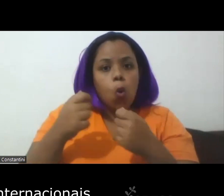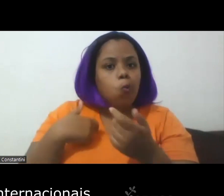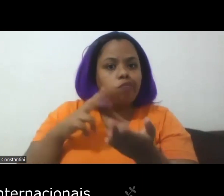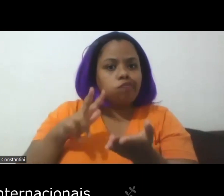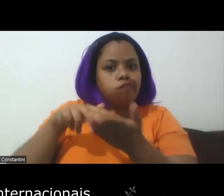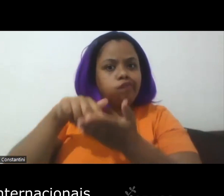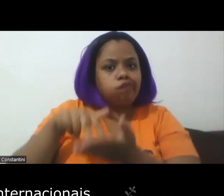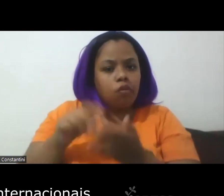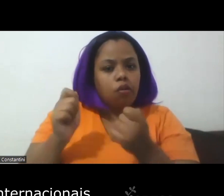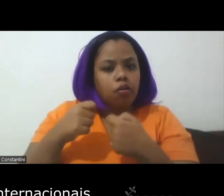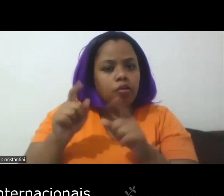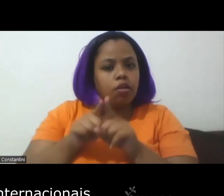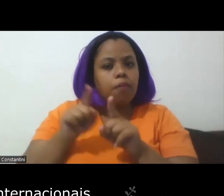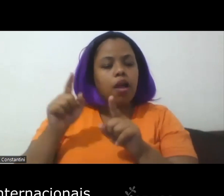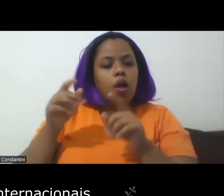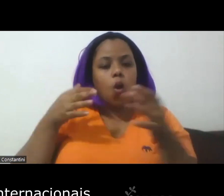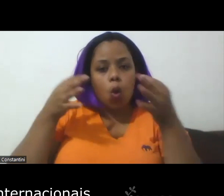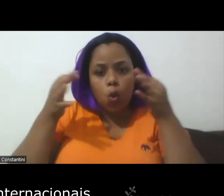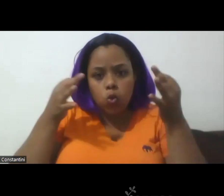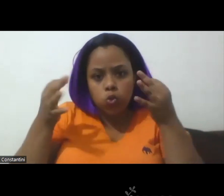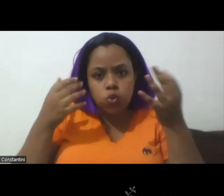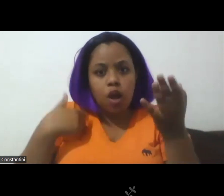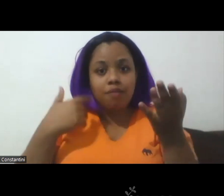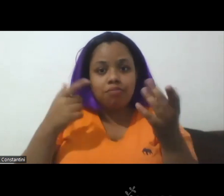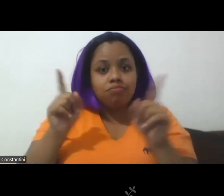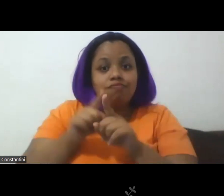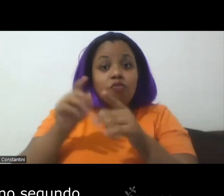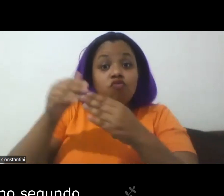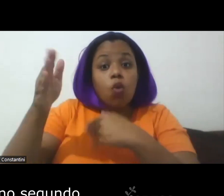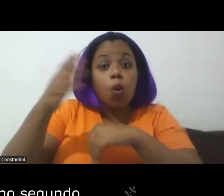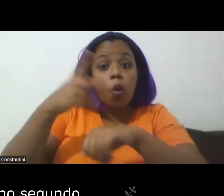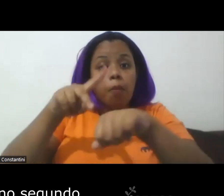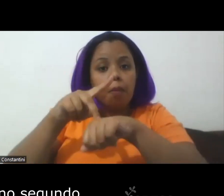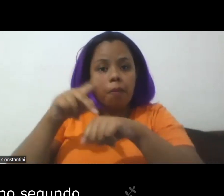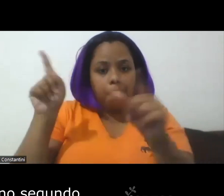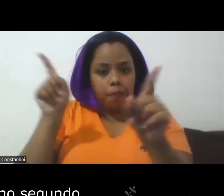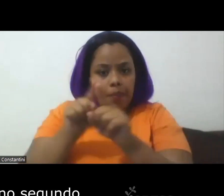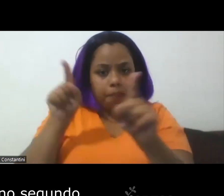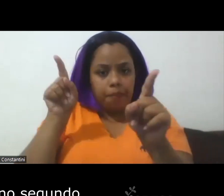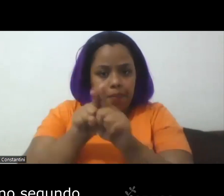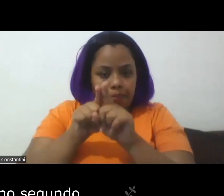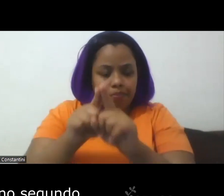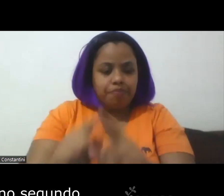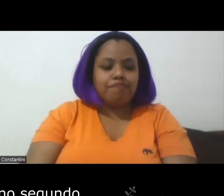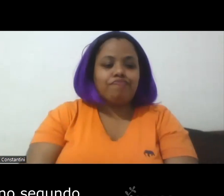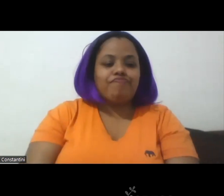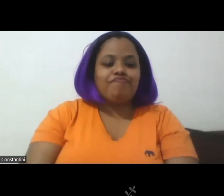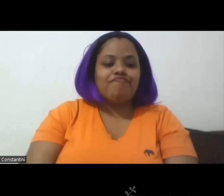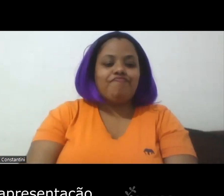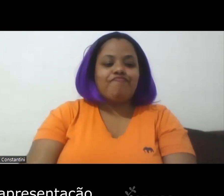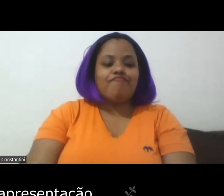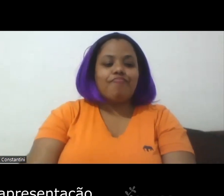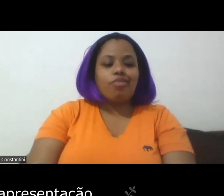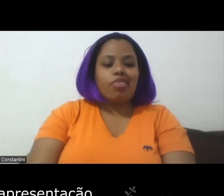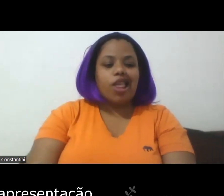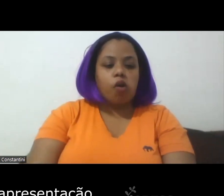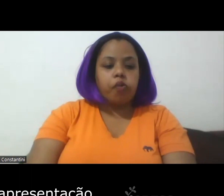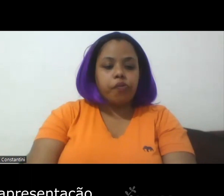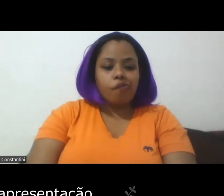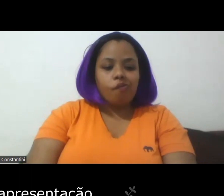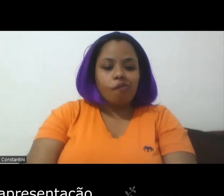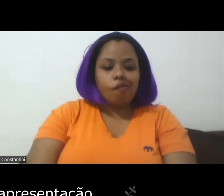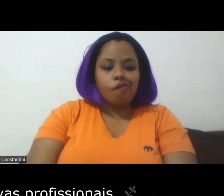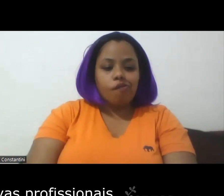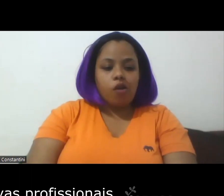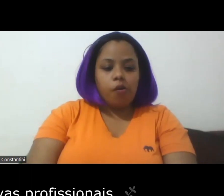de organismos internacionais. Bem, entrando no segundo aspecto da